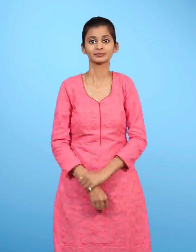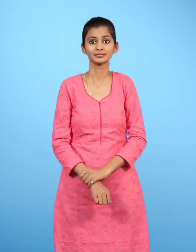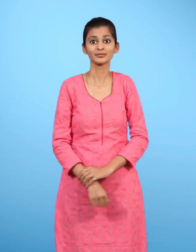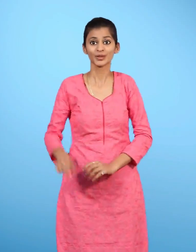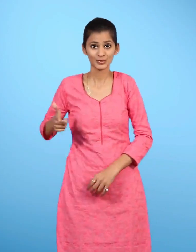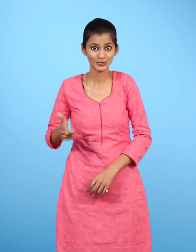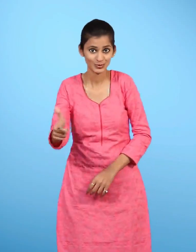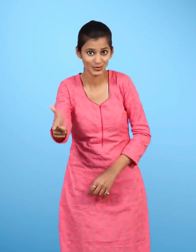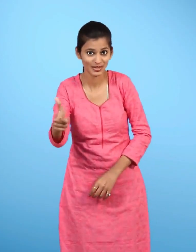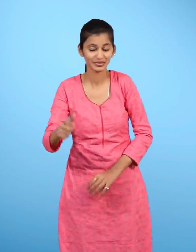चूहा